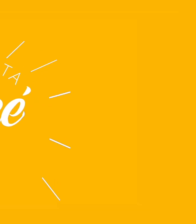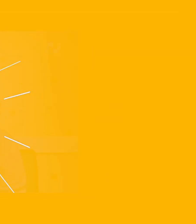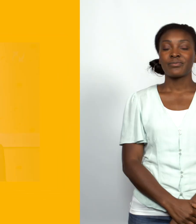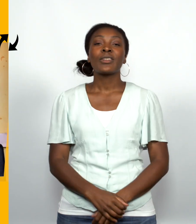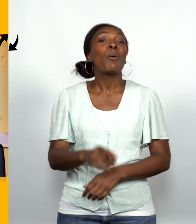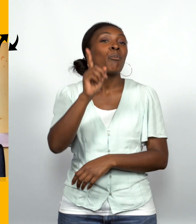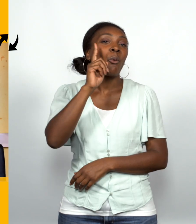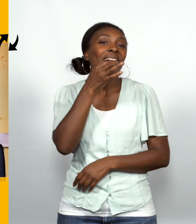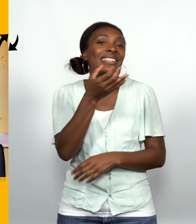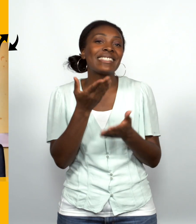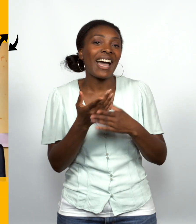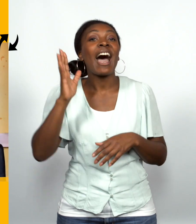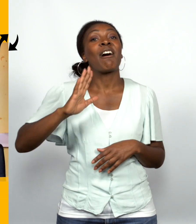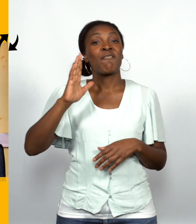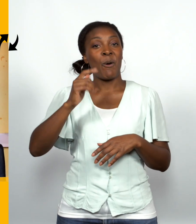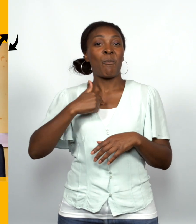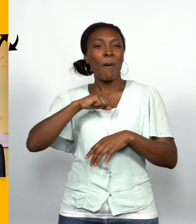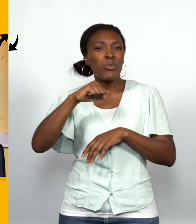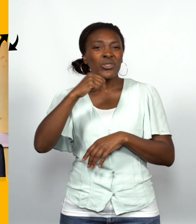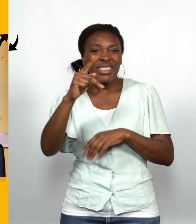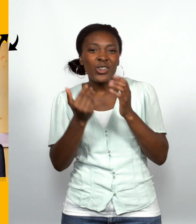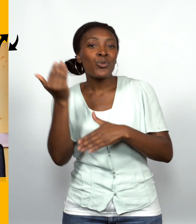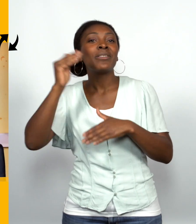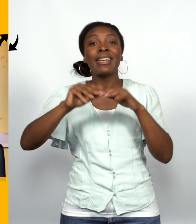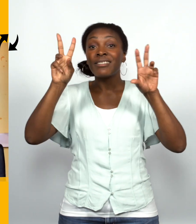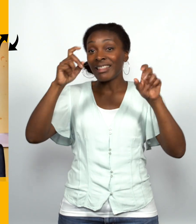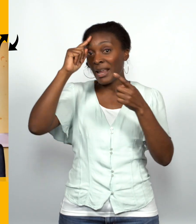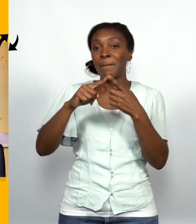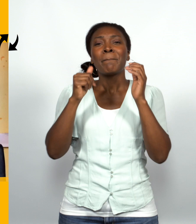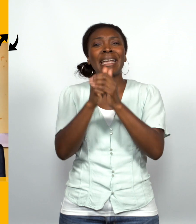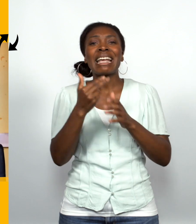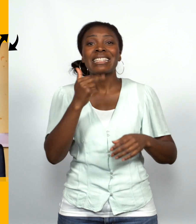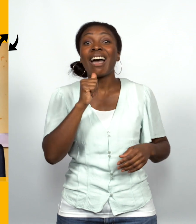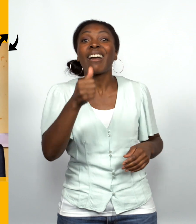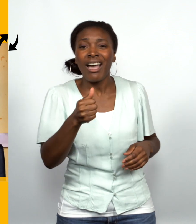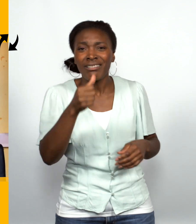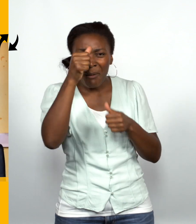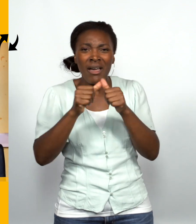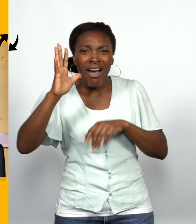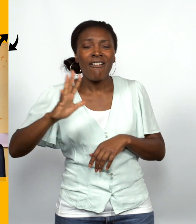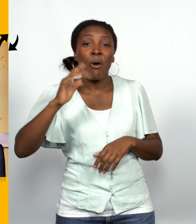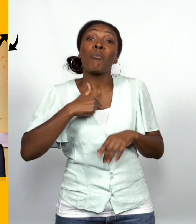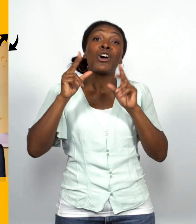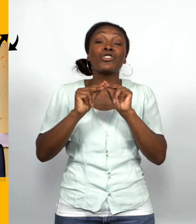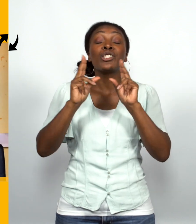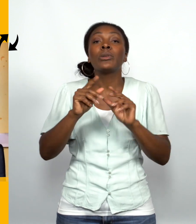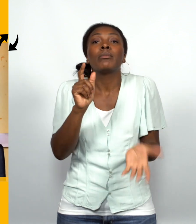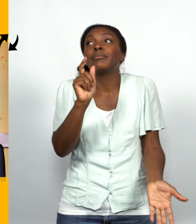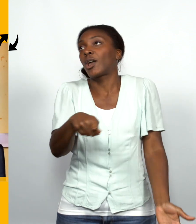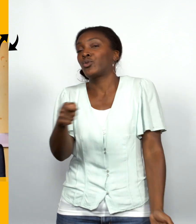Alors je fais référence au boost à journée, la prière ça sert à rien. C'est une vidéo dans laquelle j'explique que bien sûr la prière